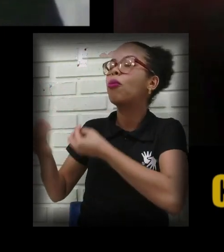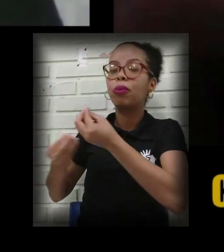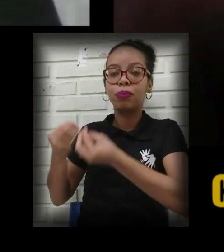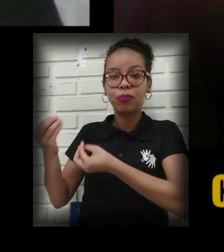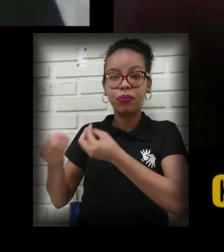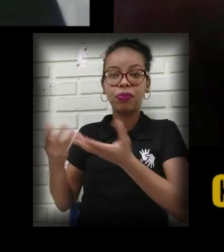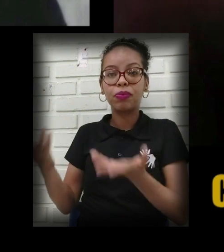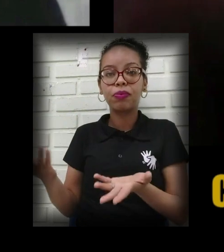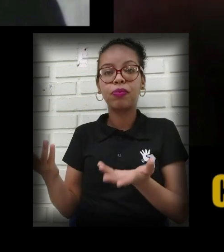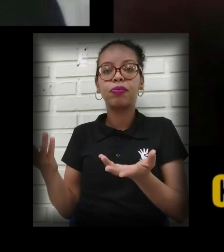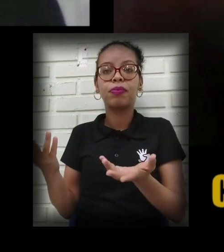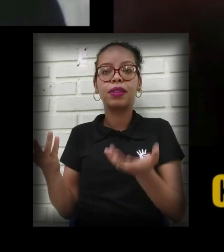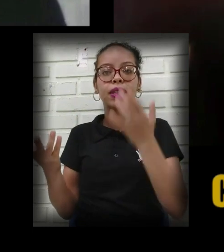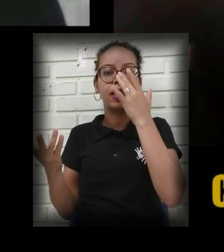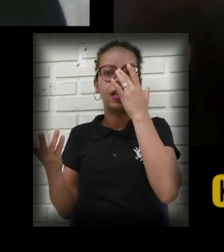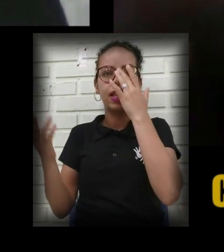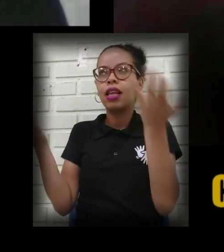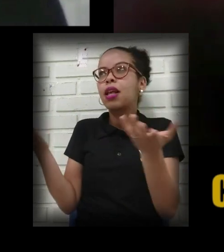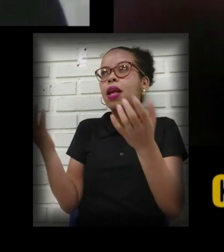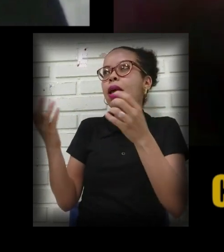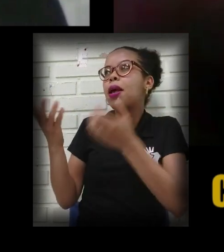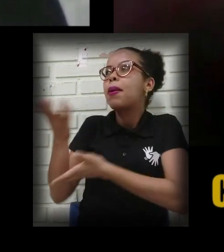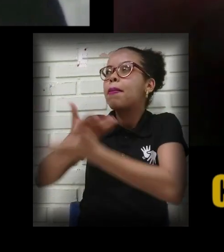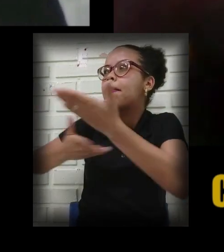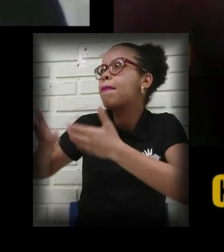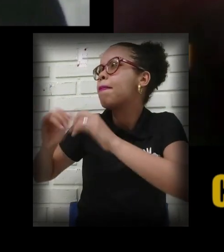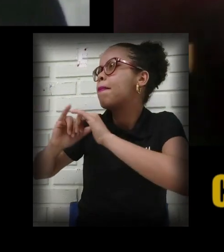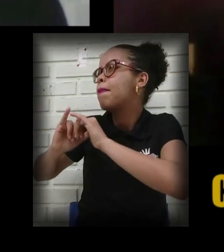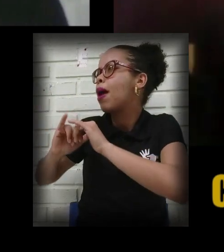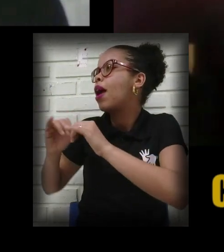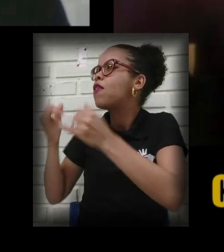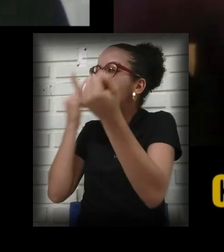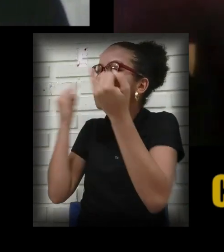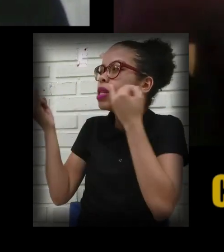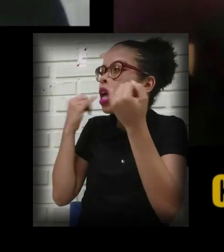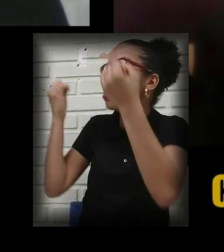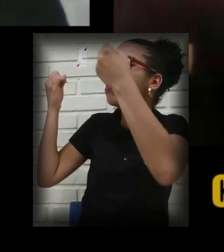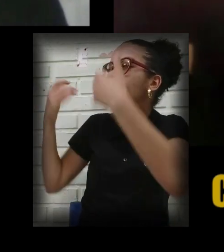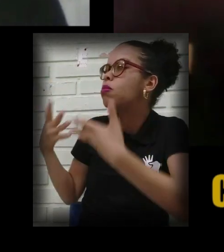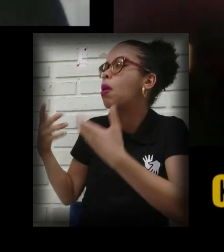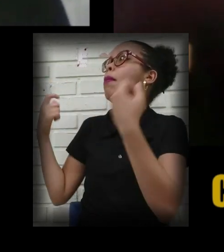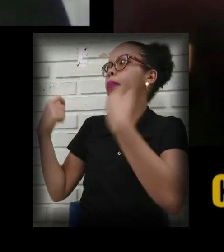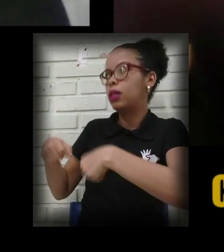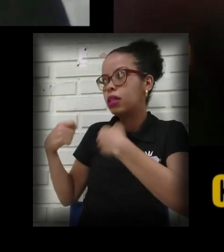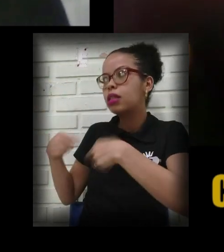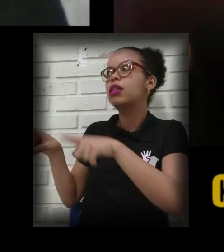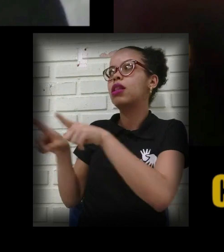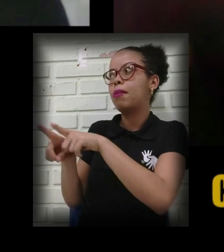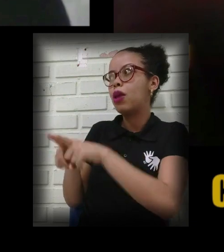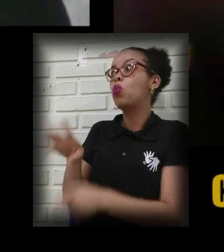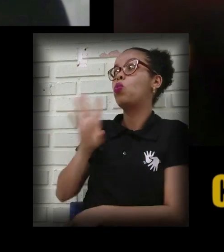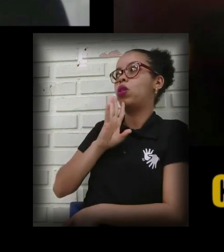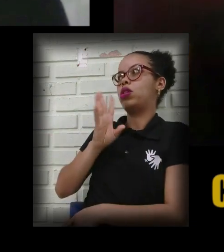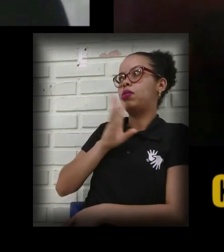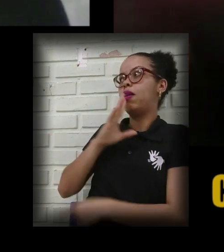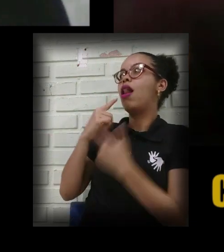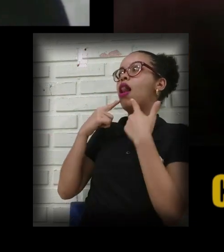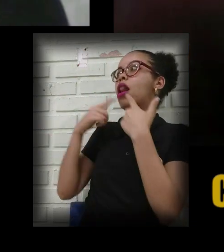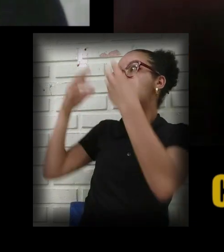transmitir, ou seja, também ter que ter um certo conhecimento na linguagem média para estar transmitindo